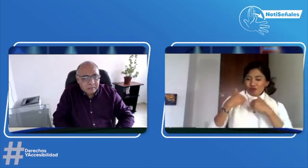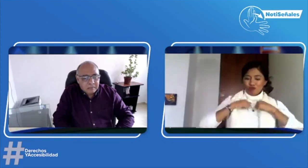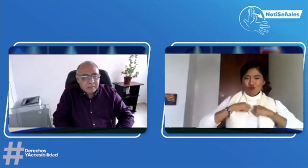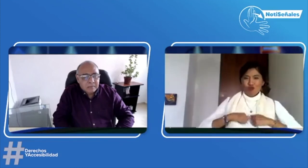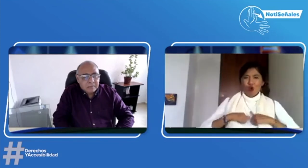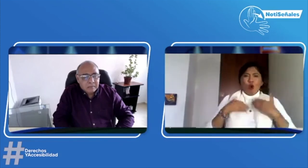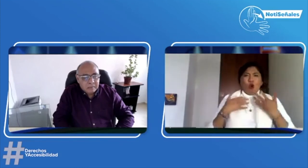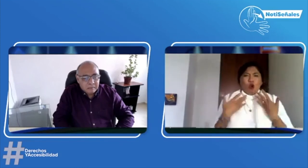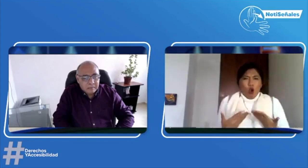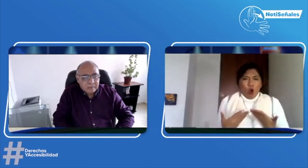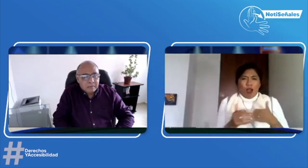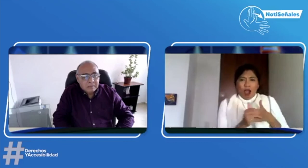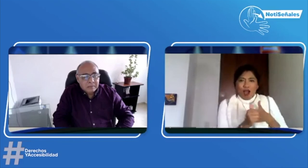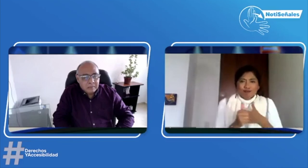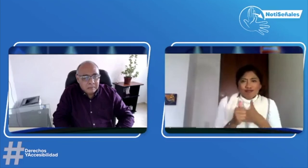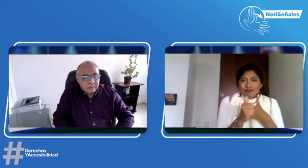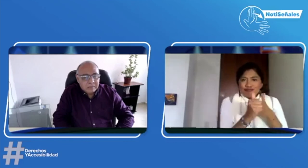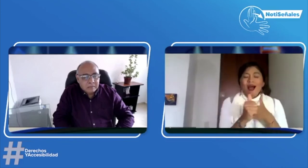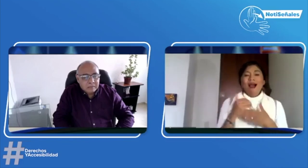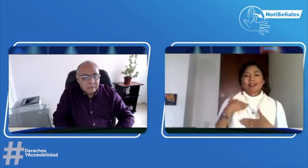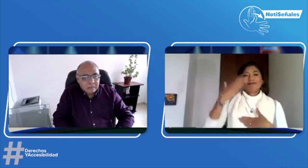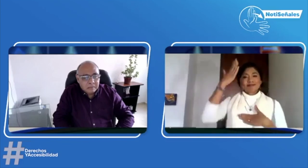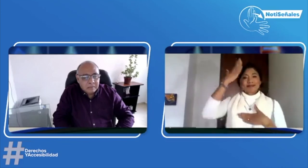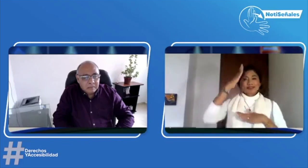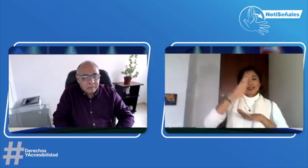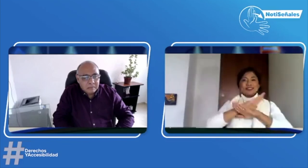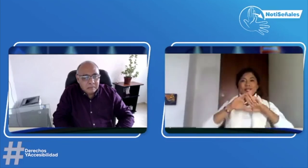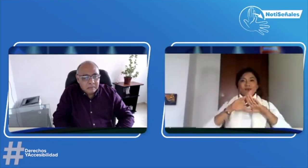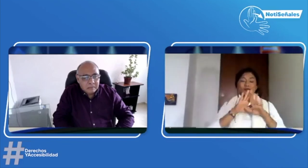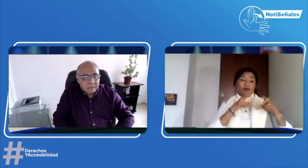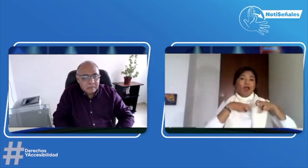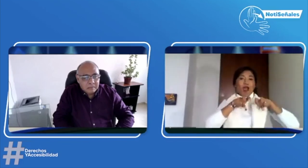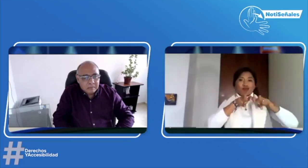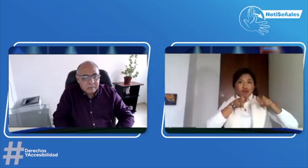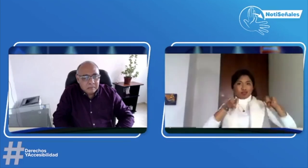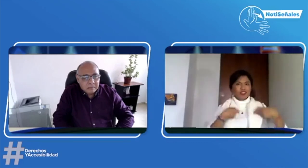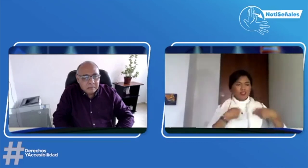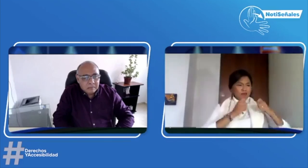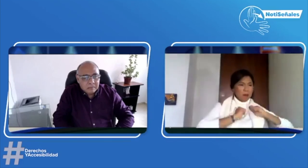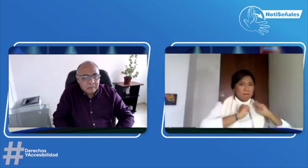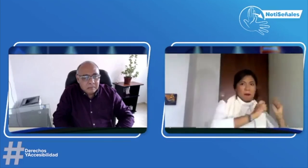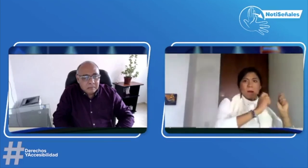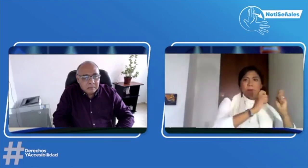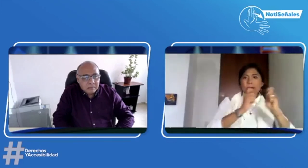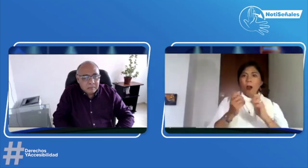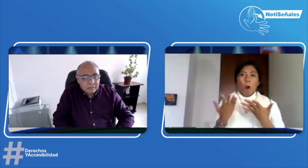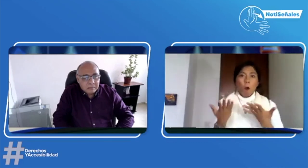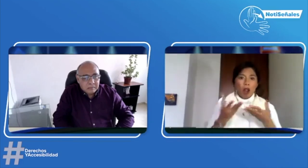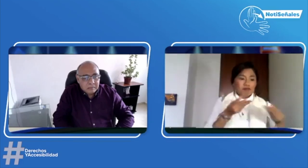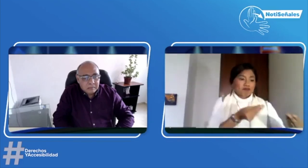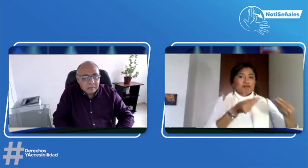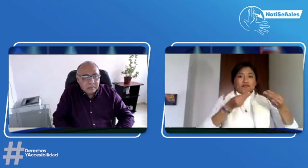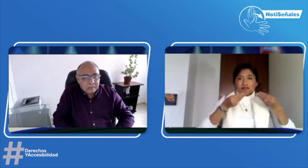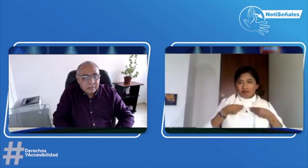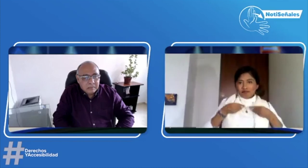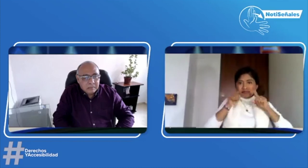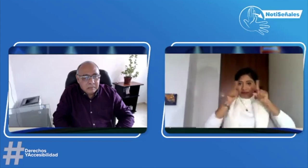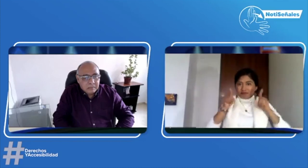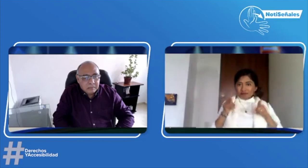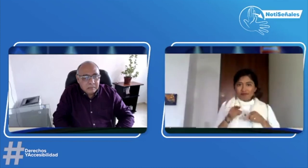ya creo que puedo ejercer el rol como tal, y puedo saber qué es lo que sucede cuando se nos asigne cada uno de